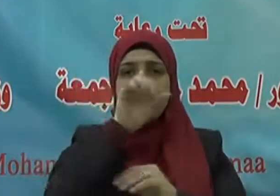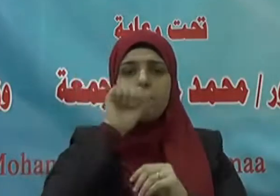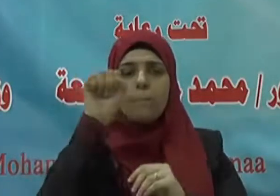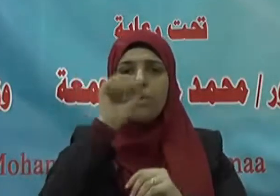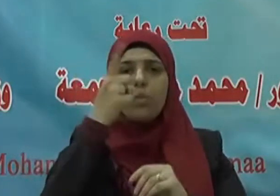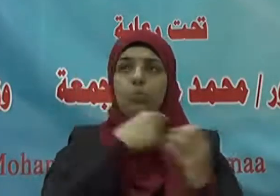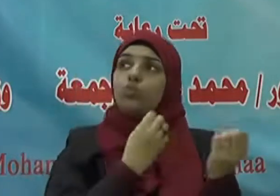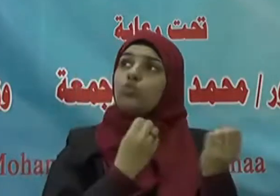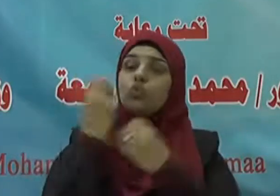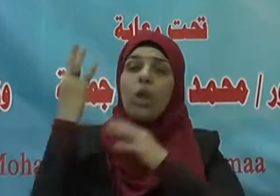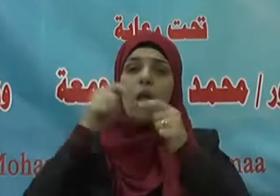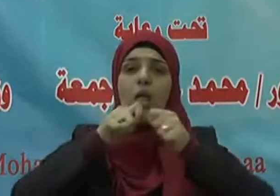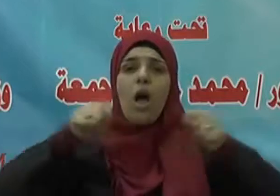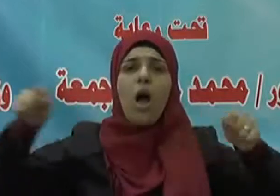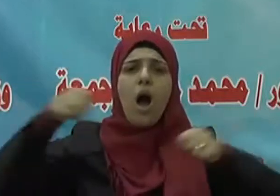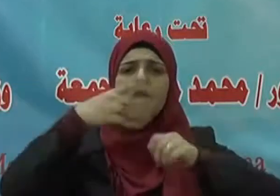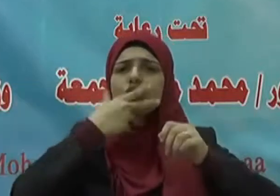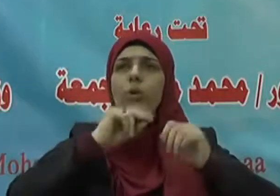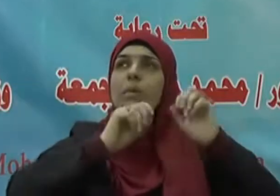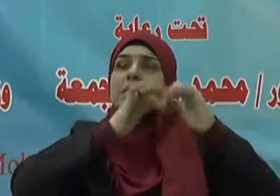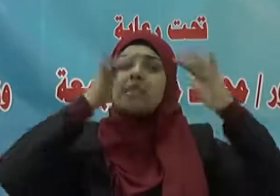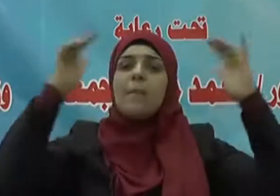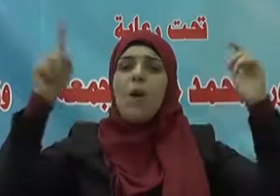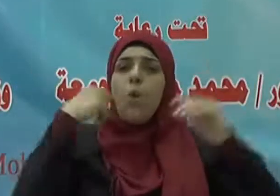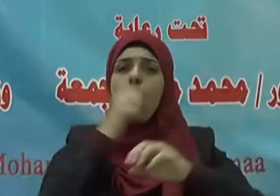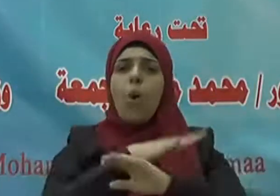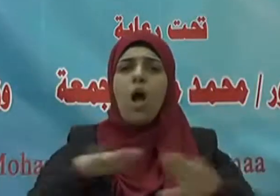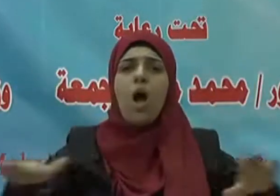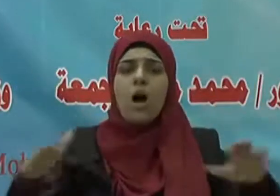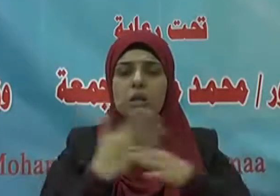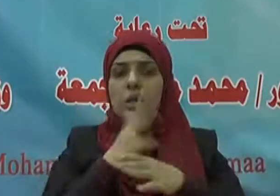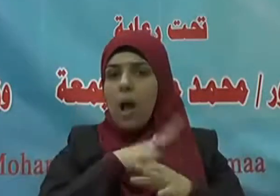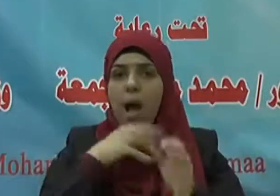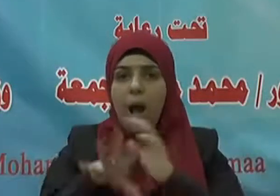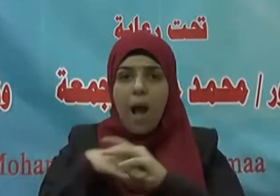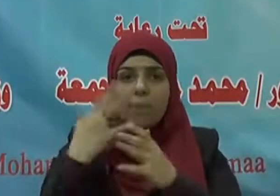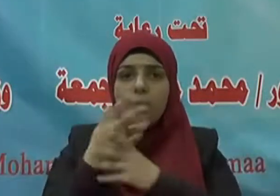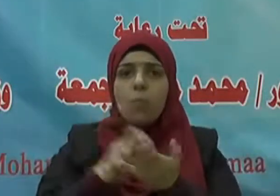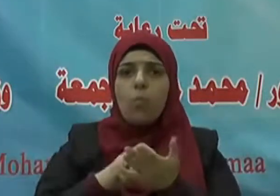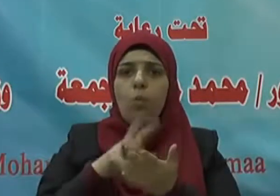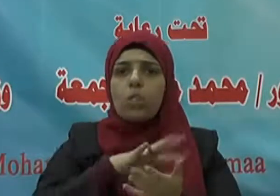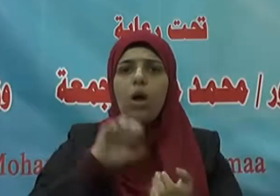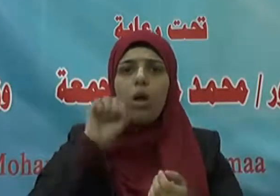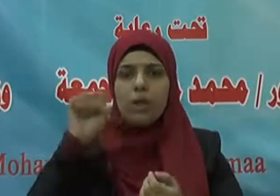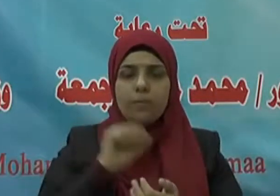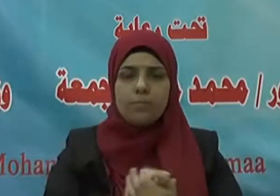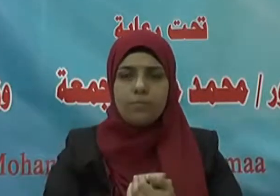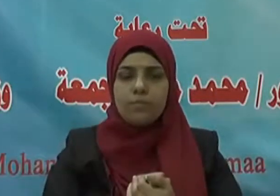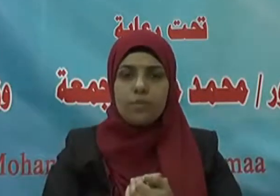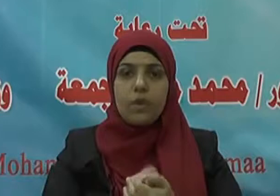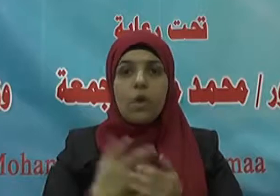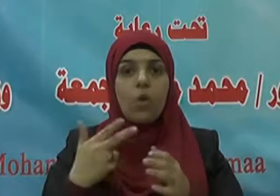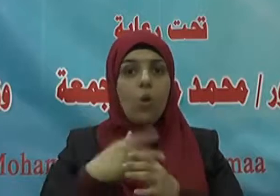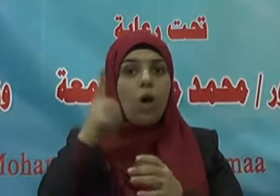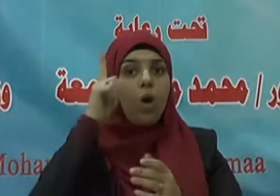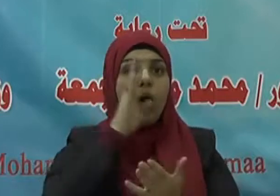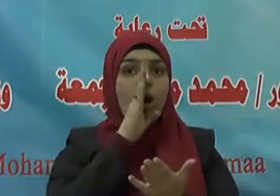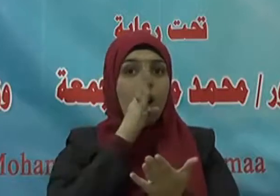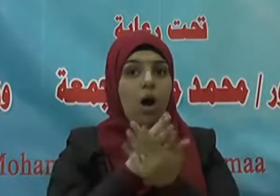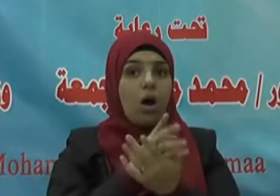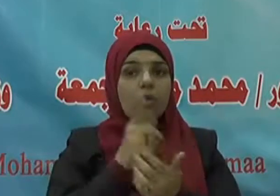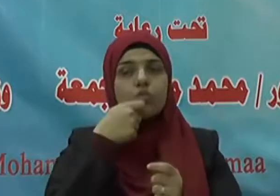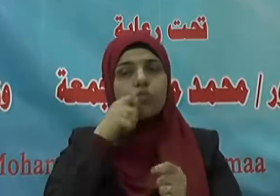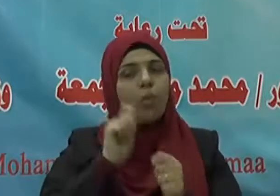وجنة عرضها السماوات والأرض أعدت للمتقين وقد ضمن